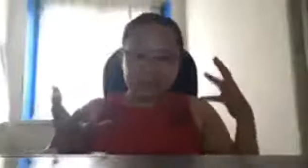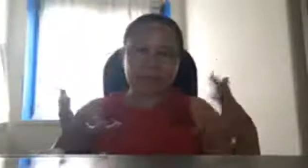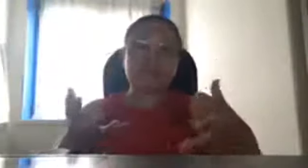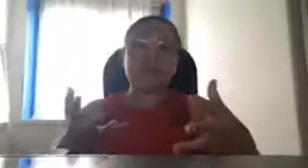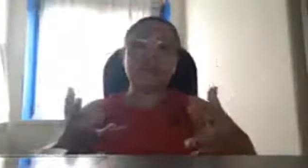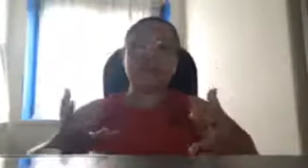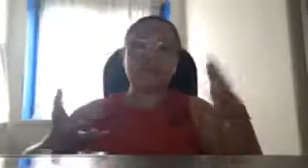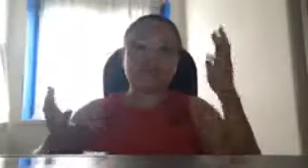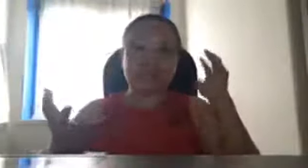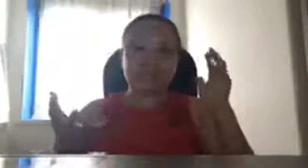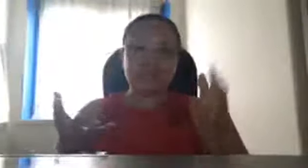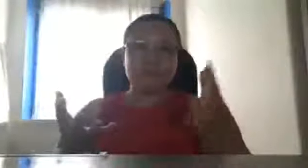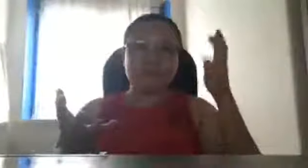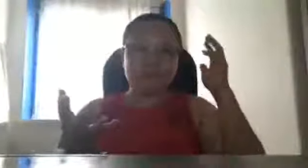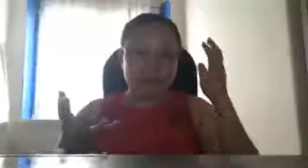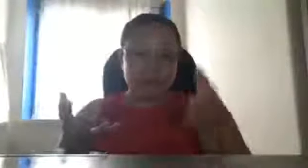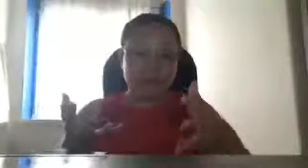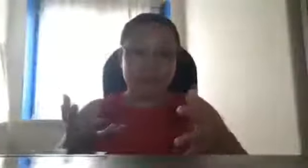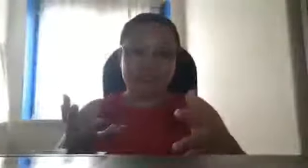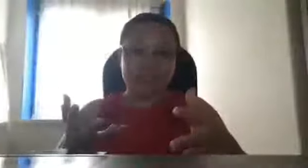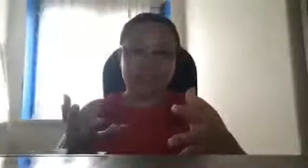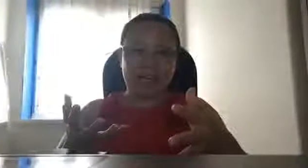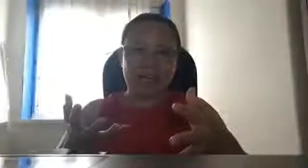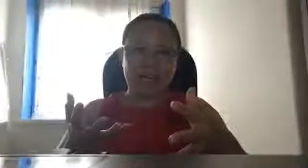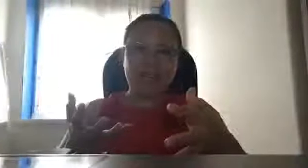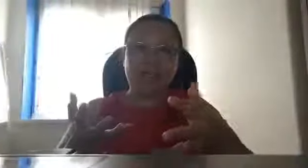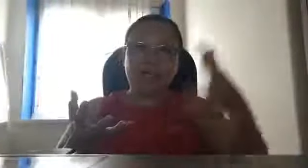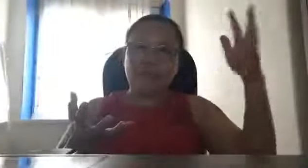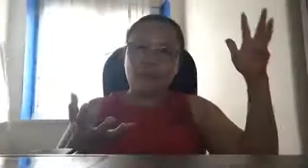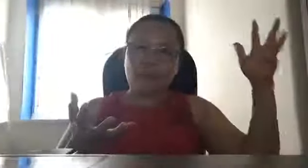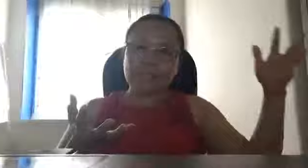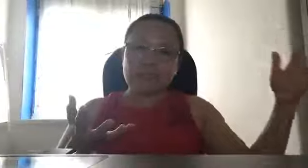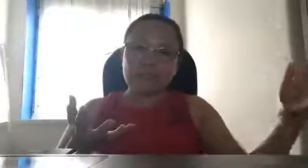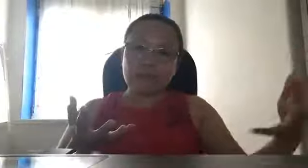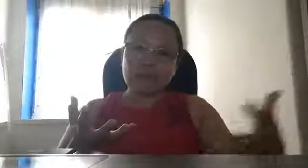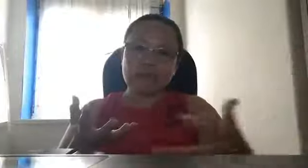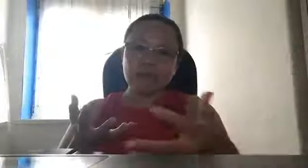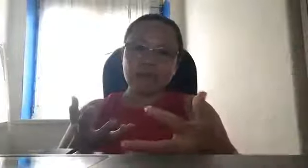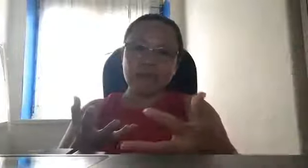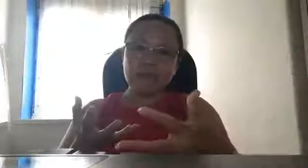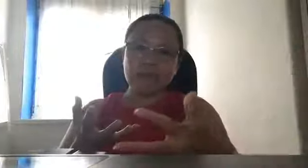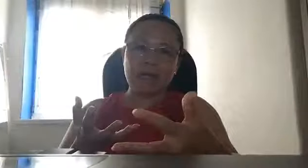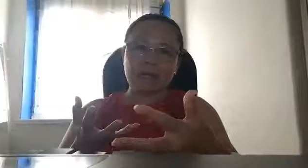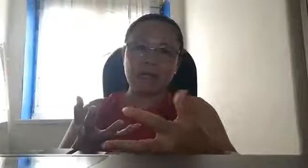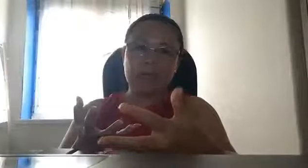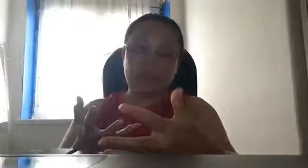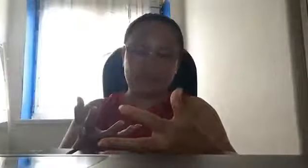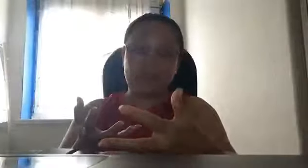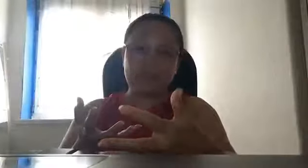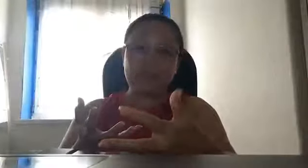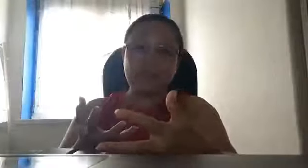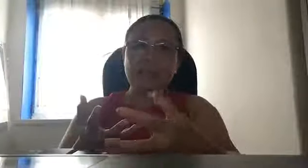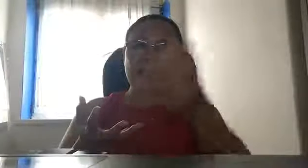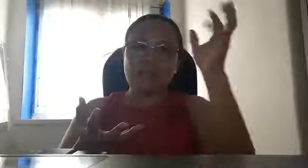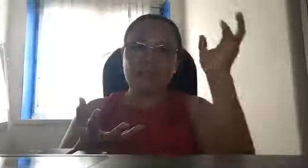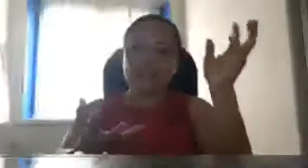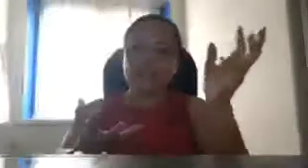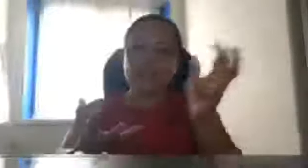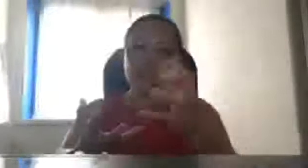very protective lang ang China na huwag tayo mapasok ng mga submarine na may mga dalang